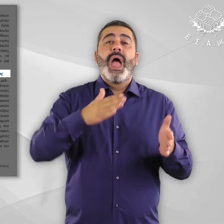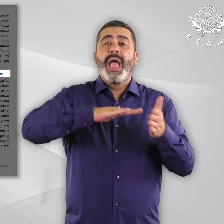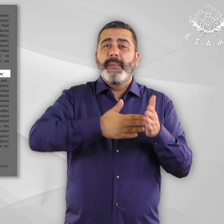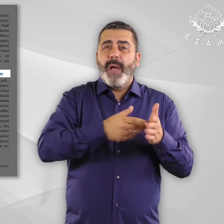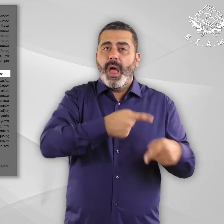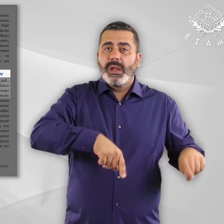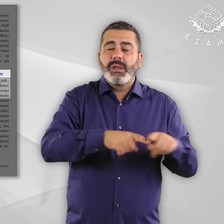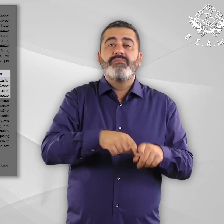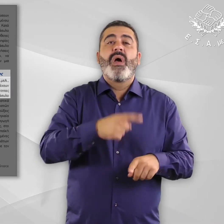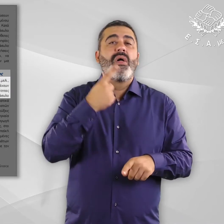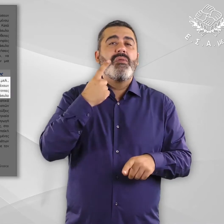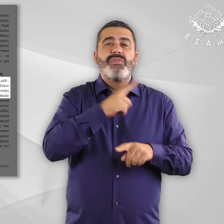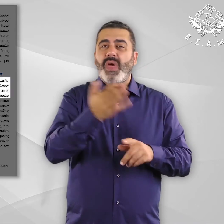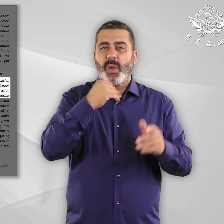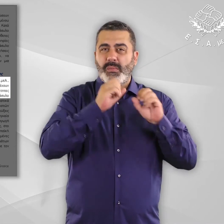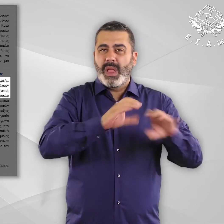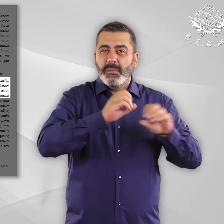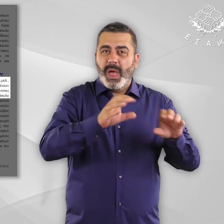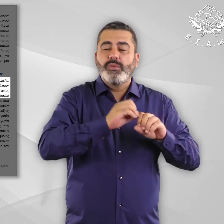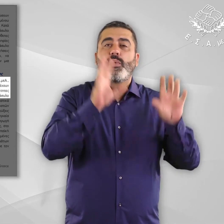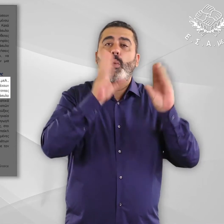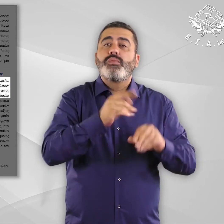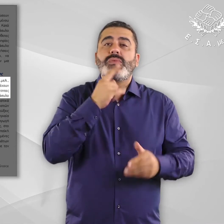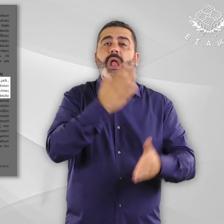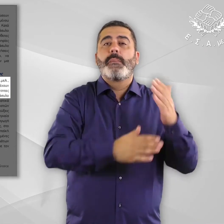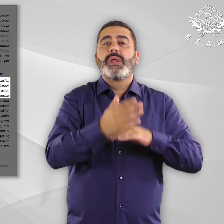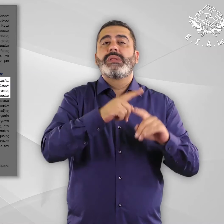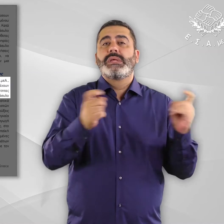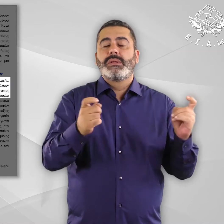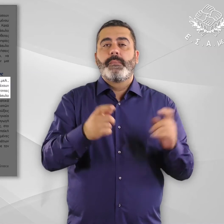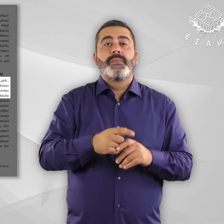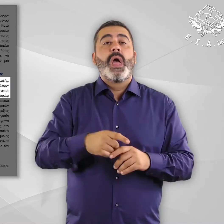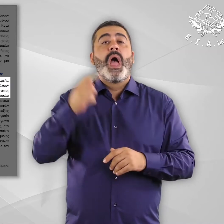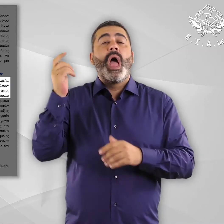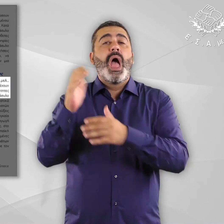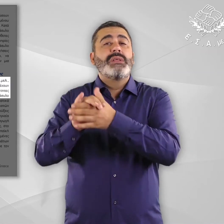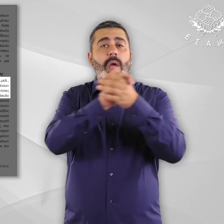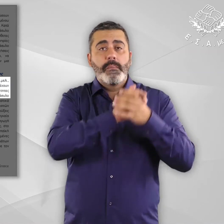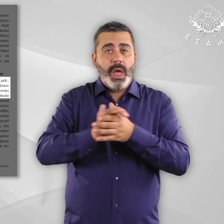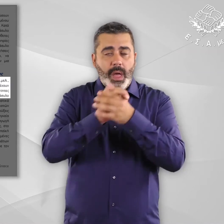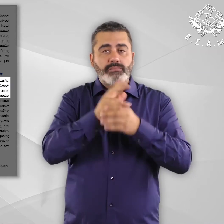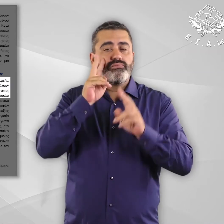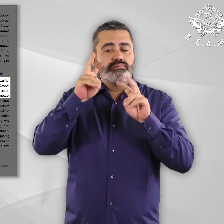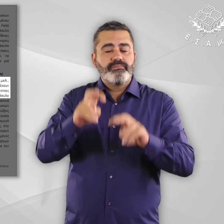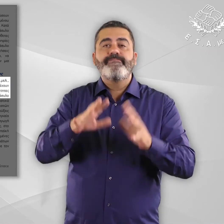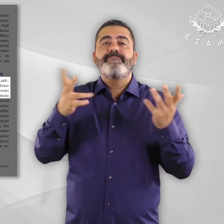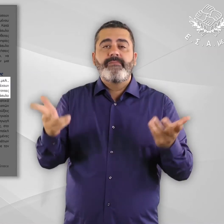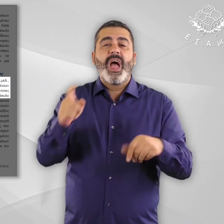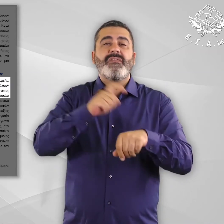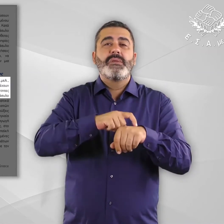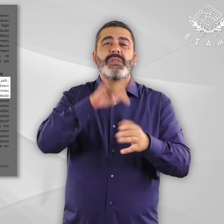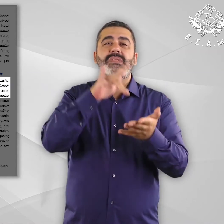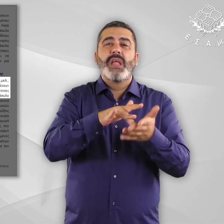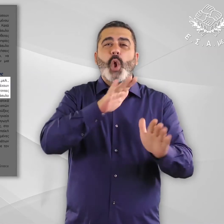σε θέματα αναπηρίας. Όπως διαπιστώθηκε σε εκπαιδευτικά σεμινάρια της ΕΣΑΜΕΑ. Οι πολλοί χειριστές ετοιμάτων της υπηρεσίας